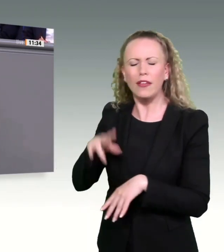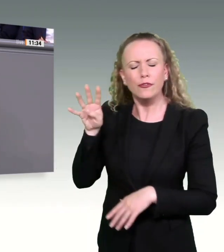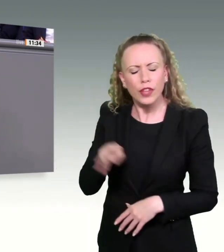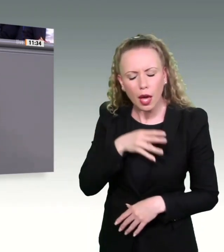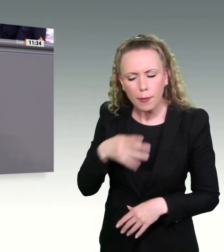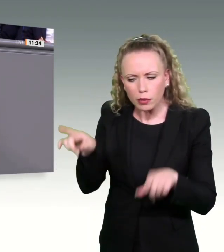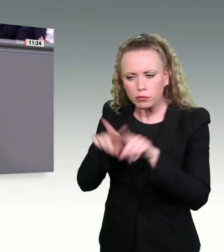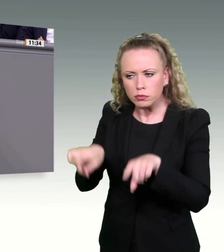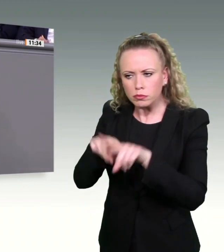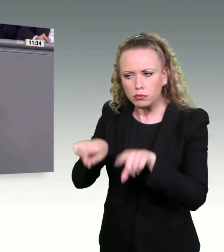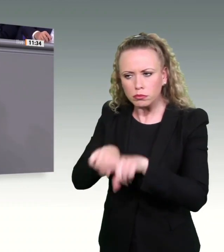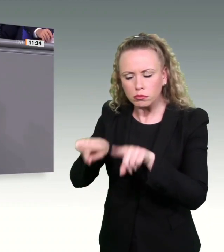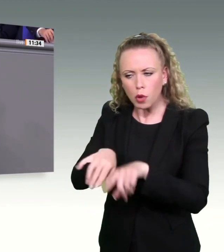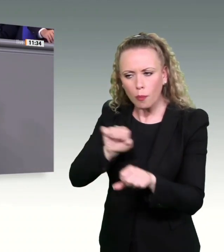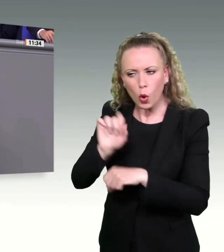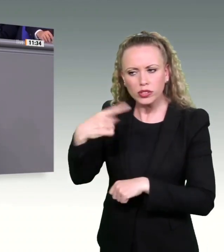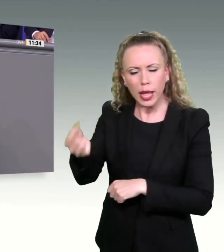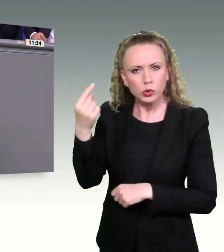Antrag bemängelt. Das ist schon dreist.